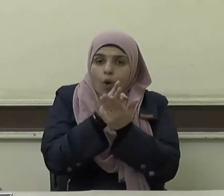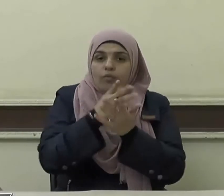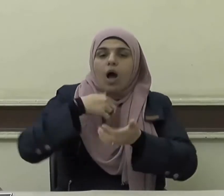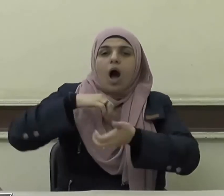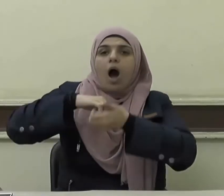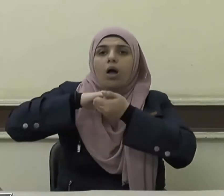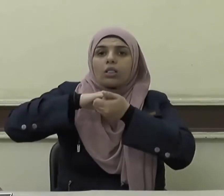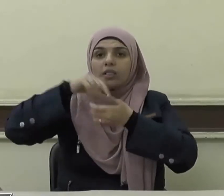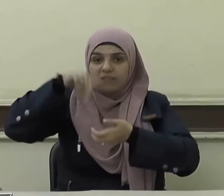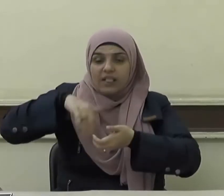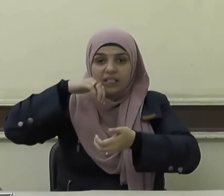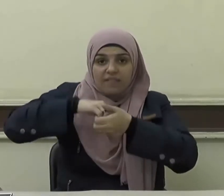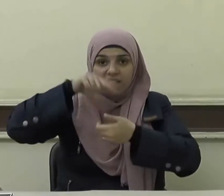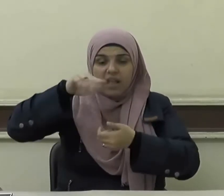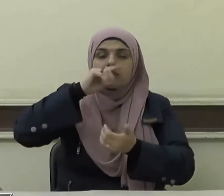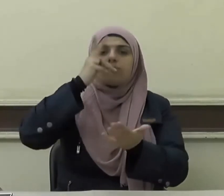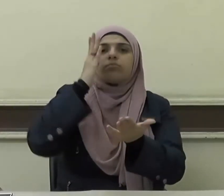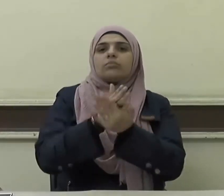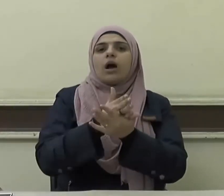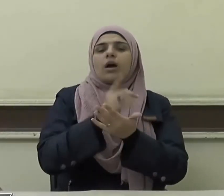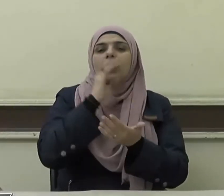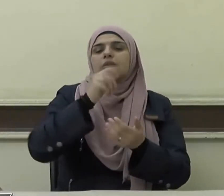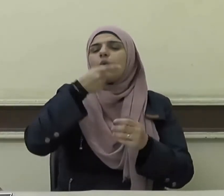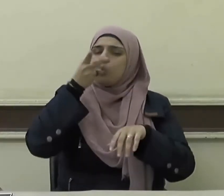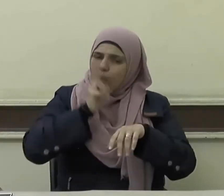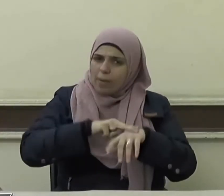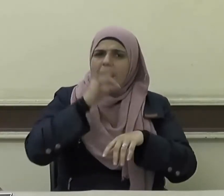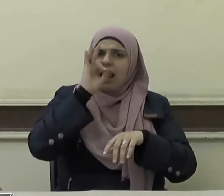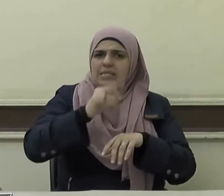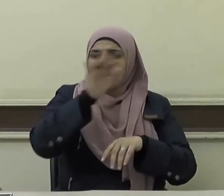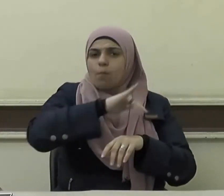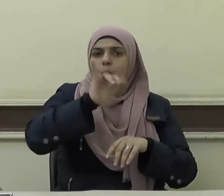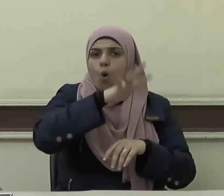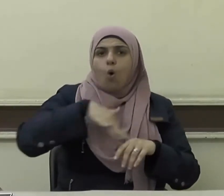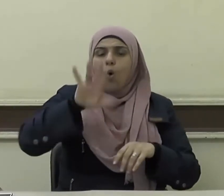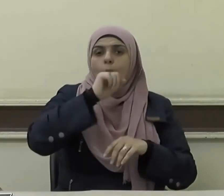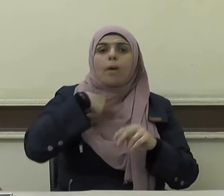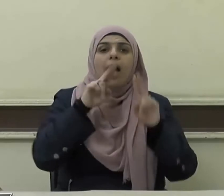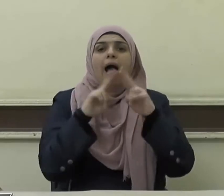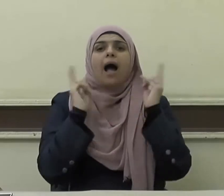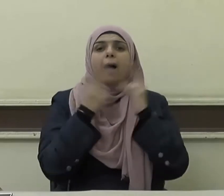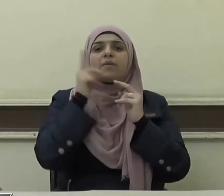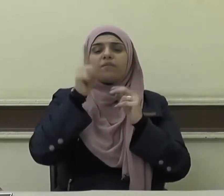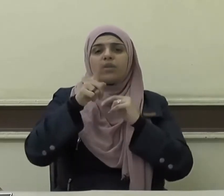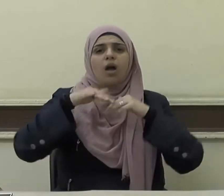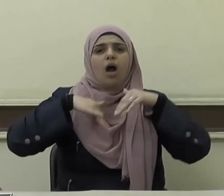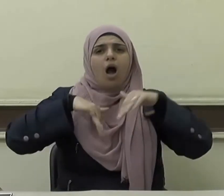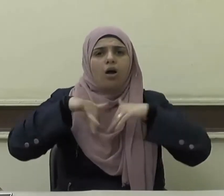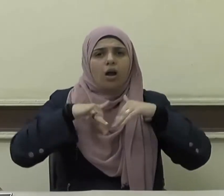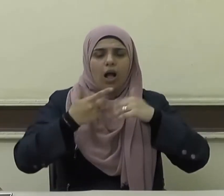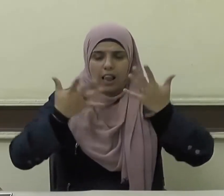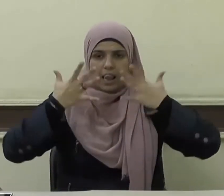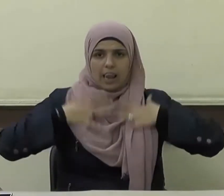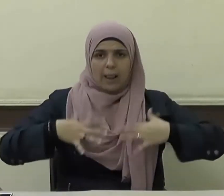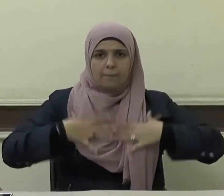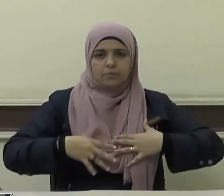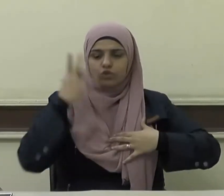أوفوا بالعقود كما يجب مراعاة الذوق العام في الحركة واللباس